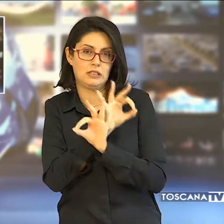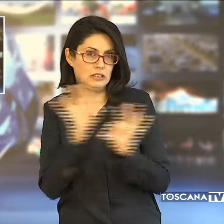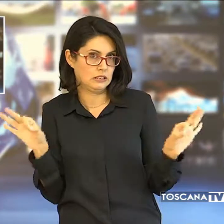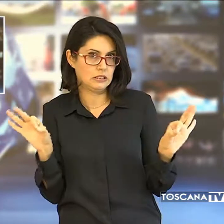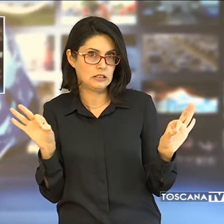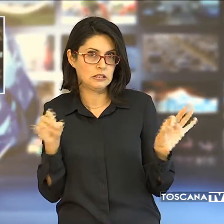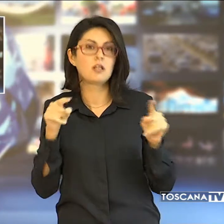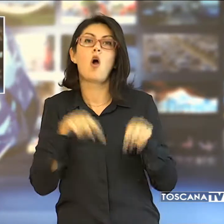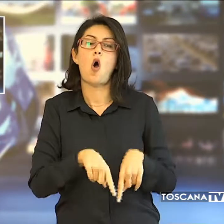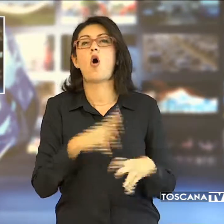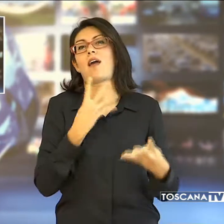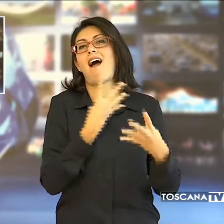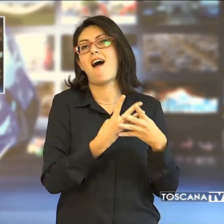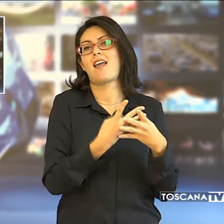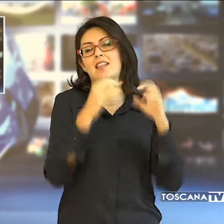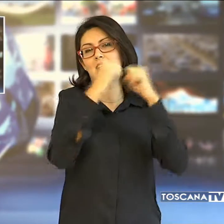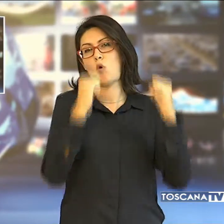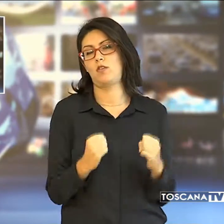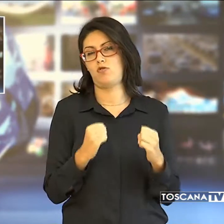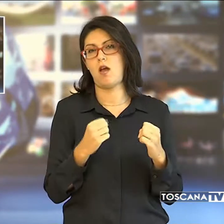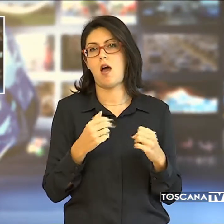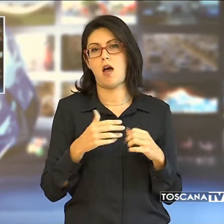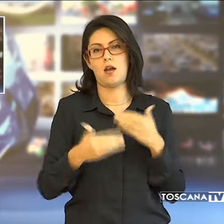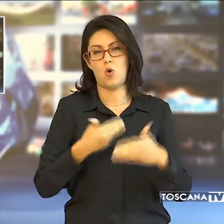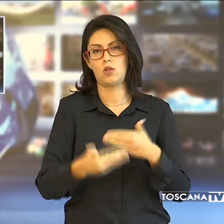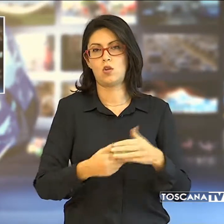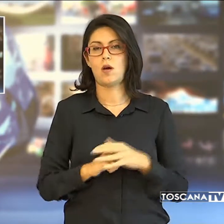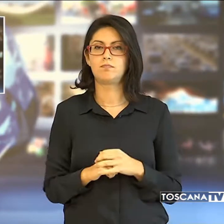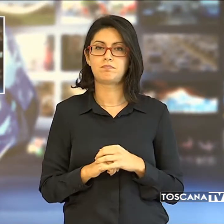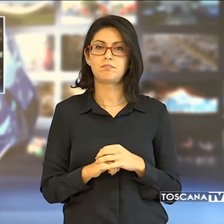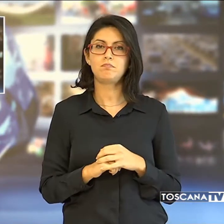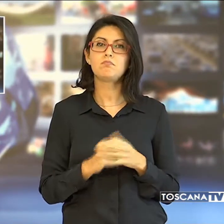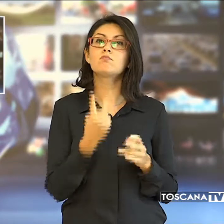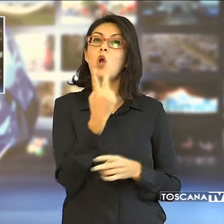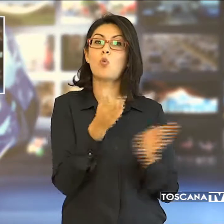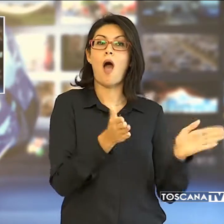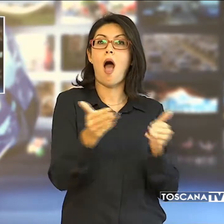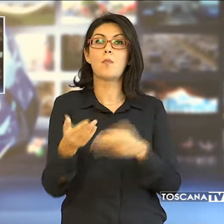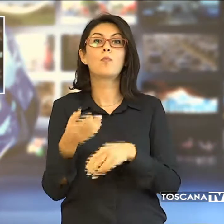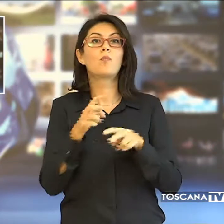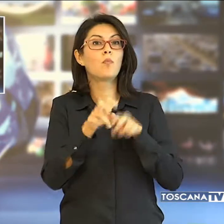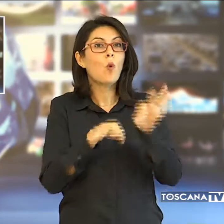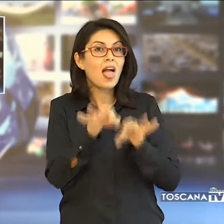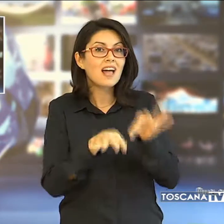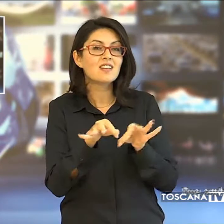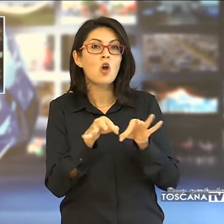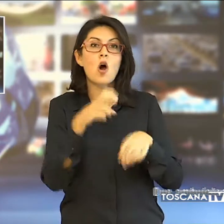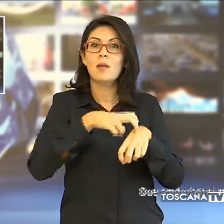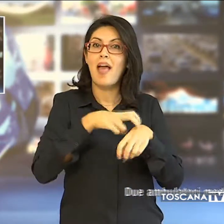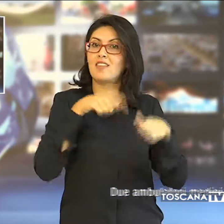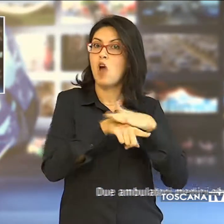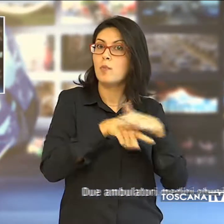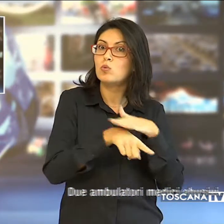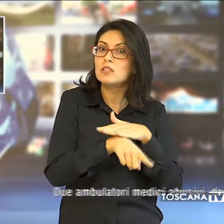ancora agli arresti domiciliari. Due ambulatori medici abusivi dove sono state anche